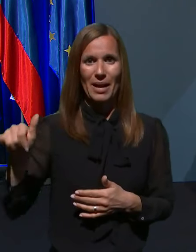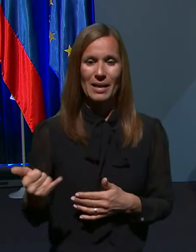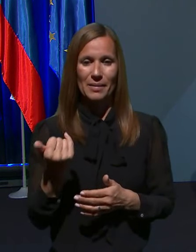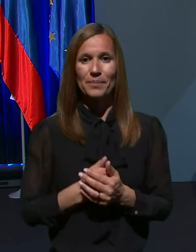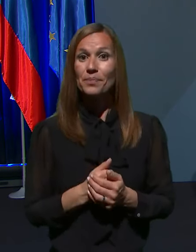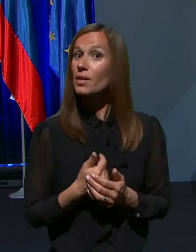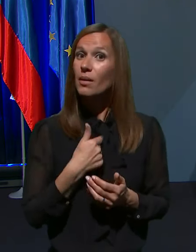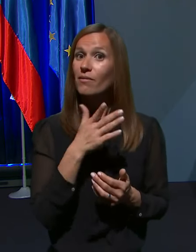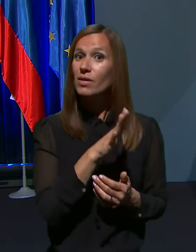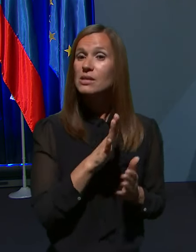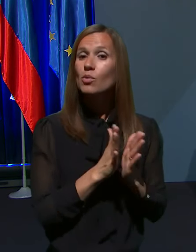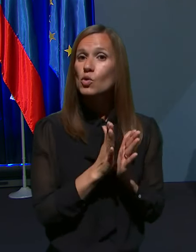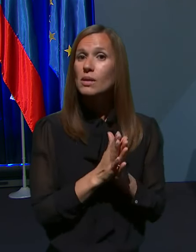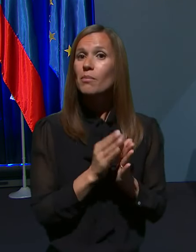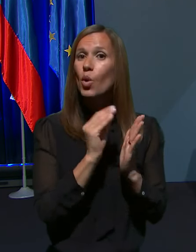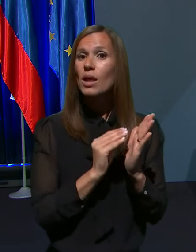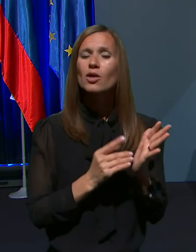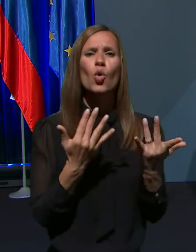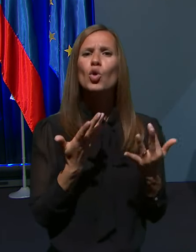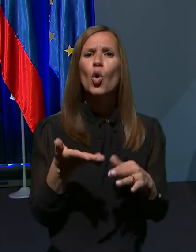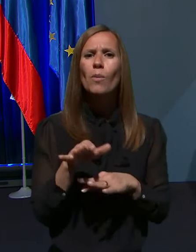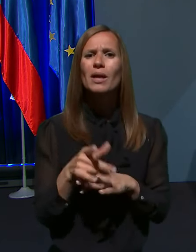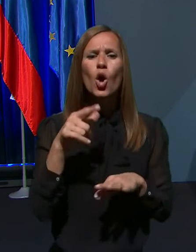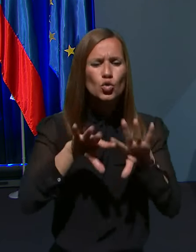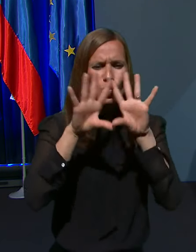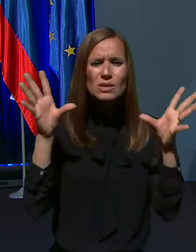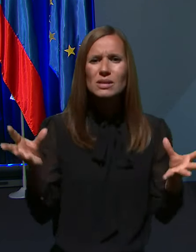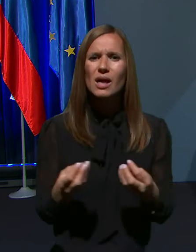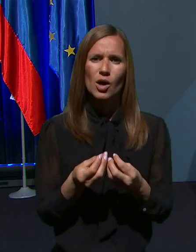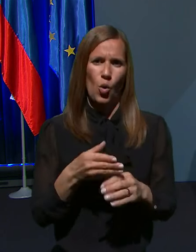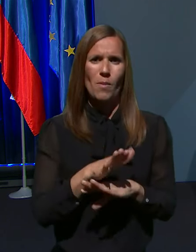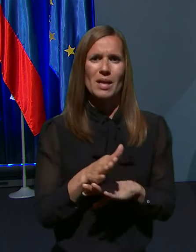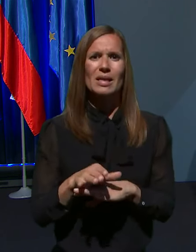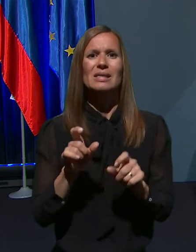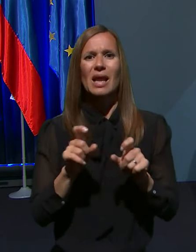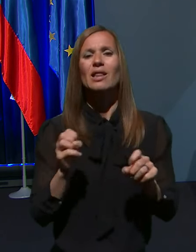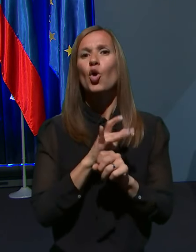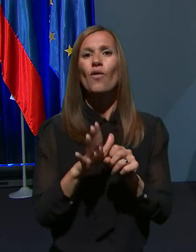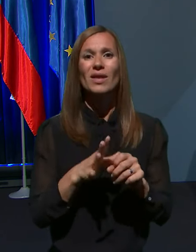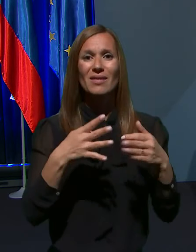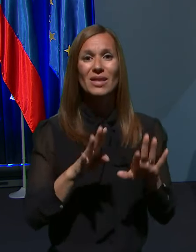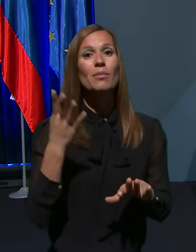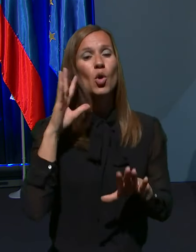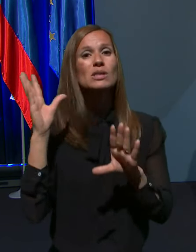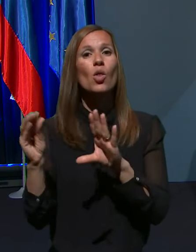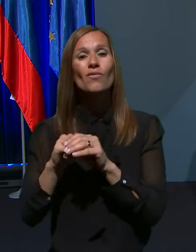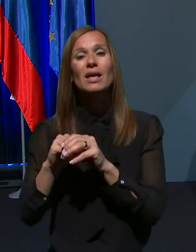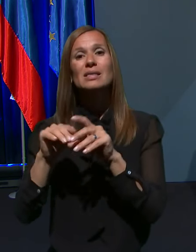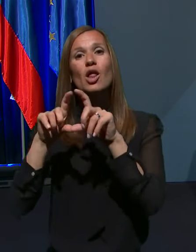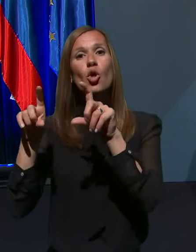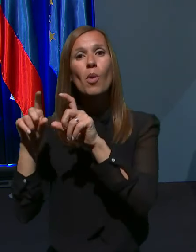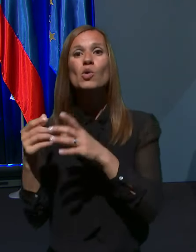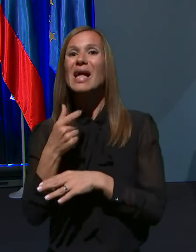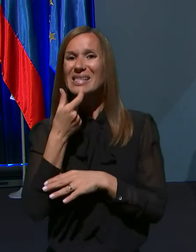za podatek, koliko umrlih izmed vseh umrlih zaradi COVID-19 je bilo ostanovalcev domov za starejše.